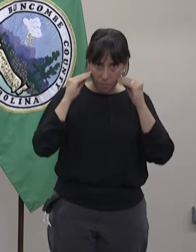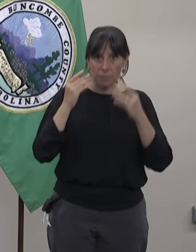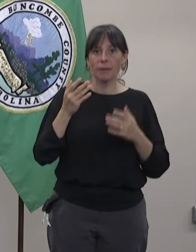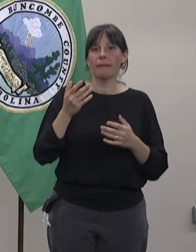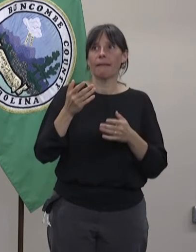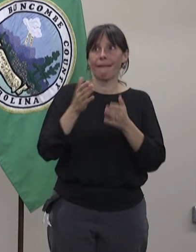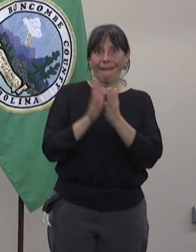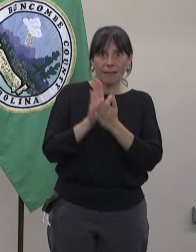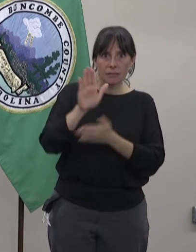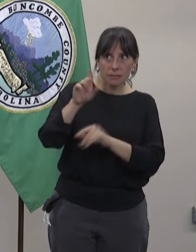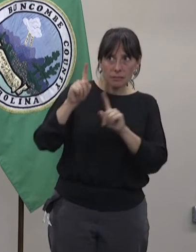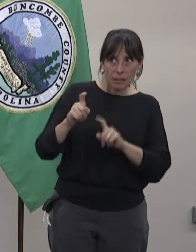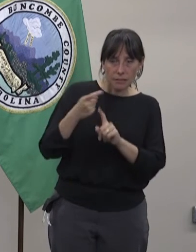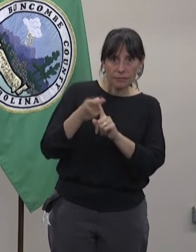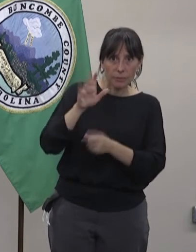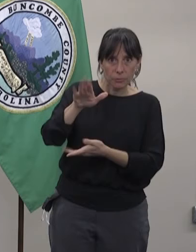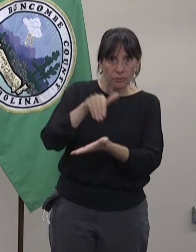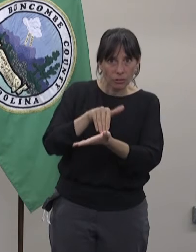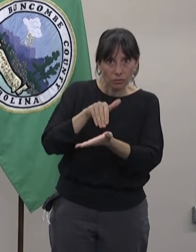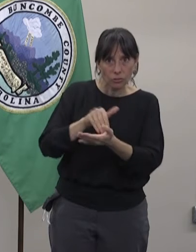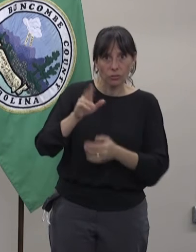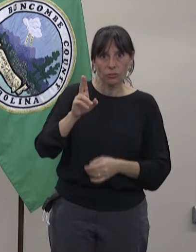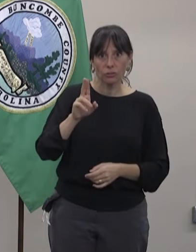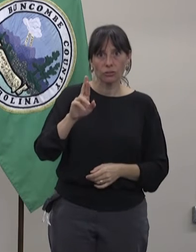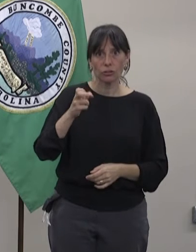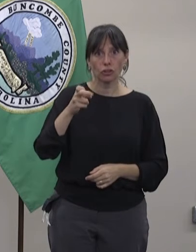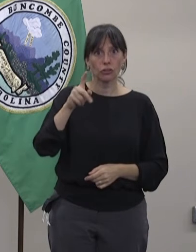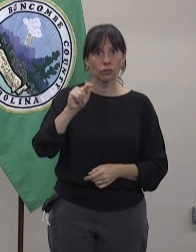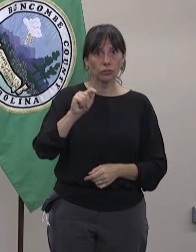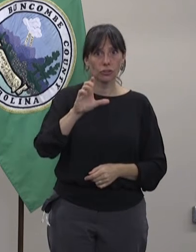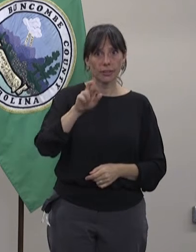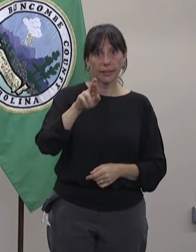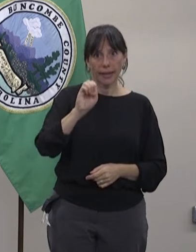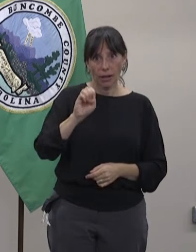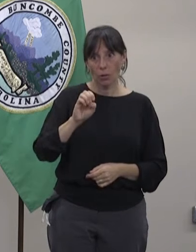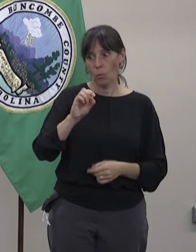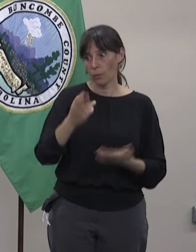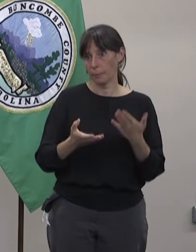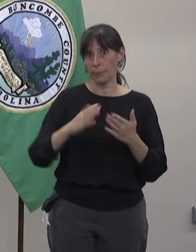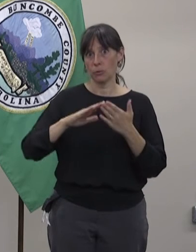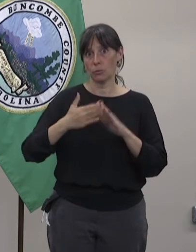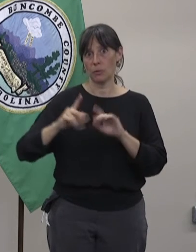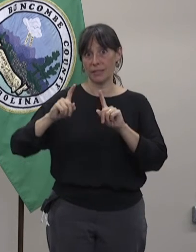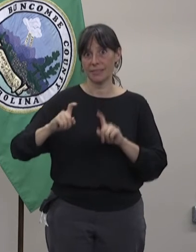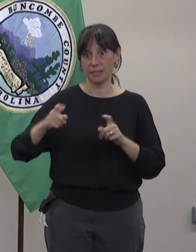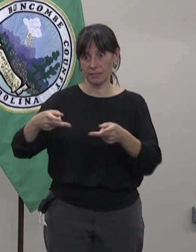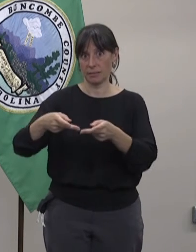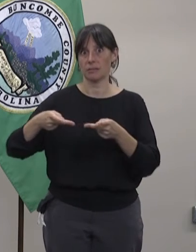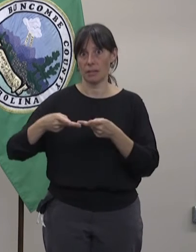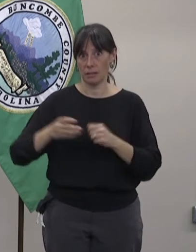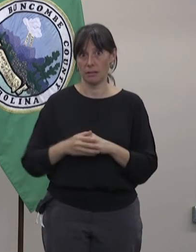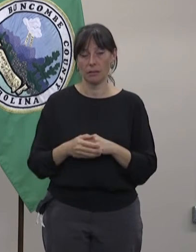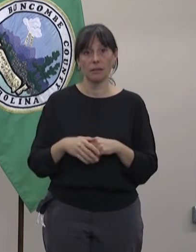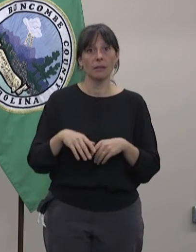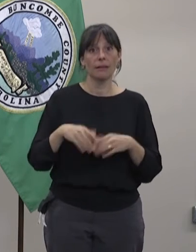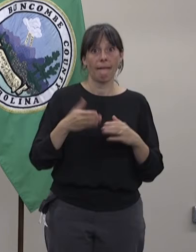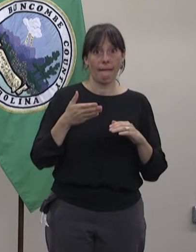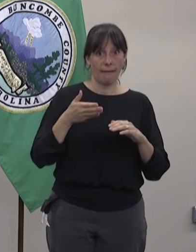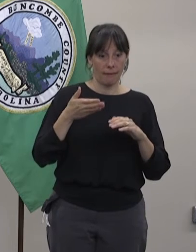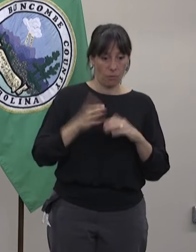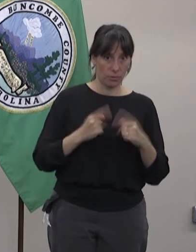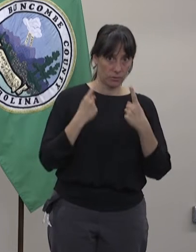riesgo más alto. Deberías quedarte en casa y ver, hablar con tu médico y hacerte la prueba